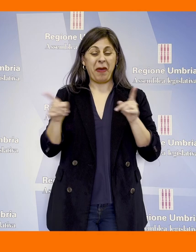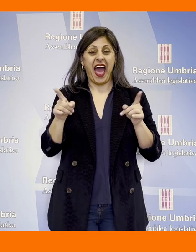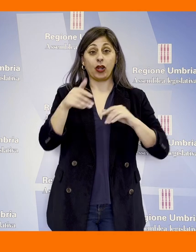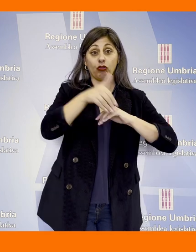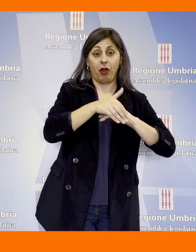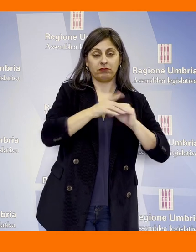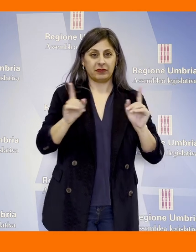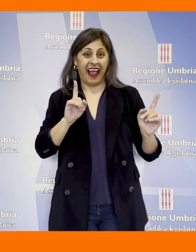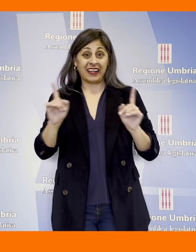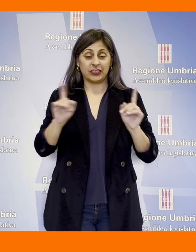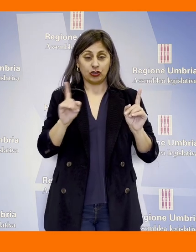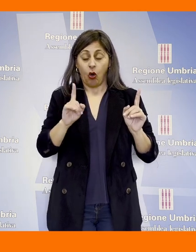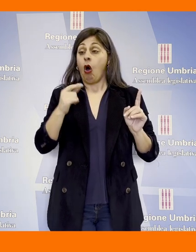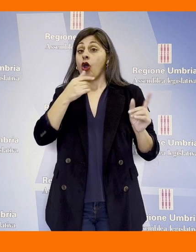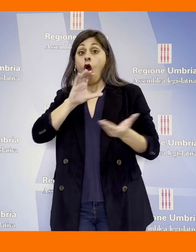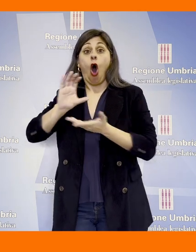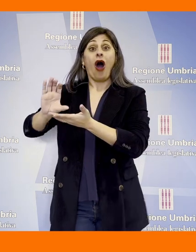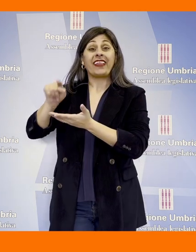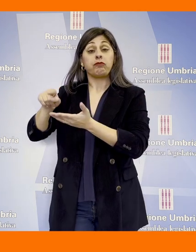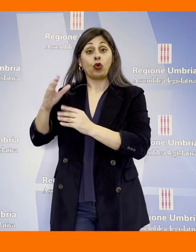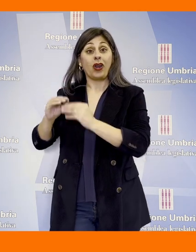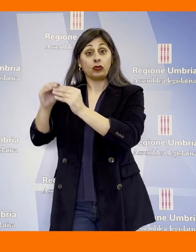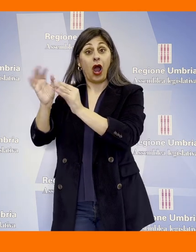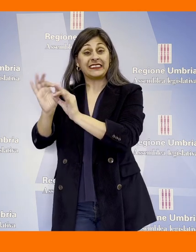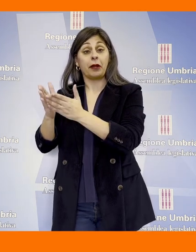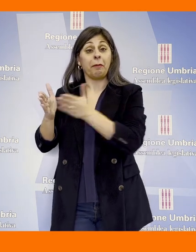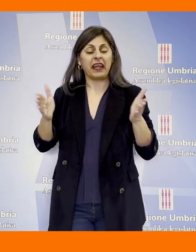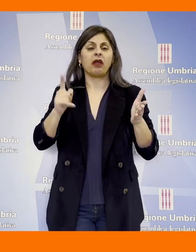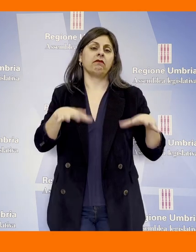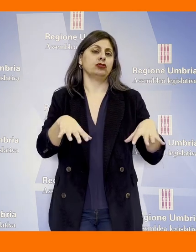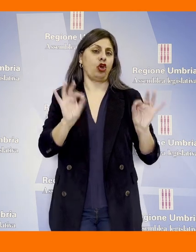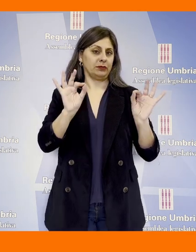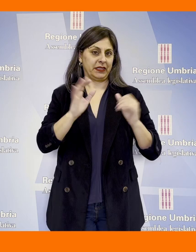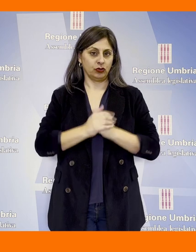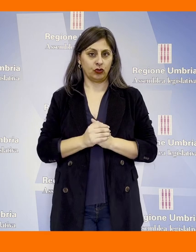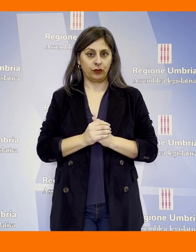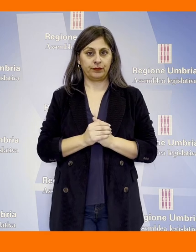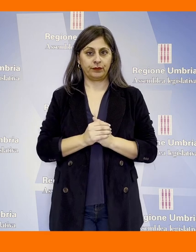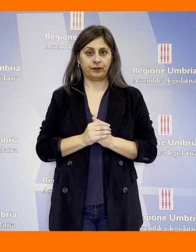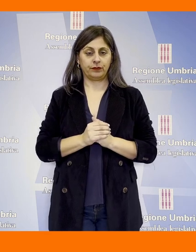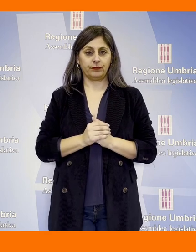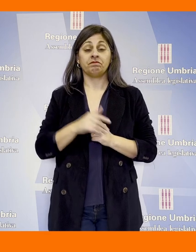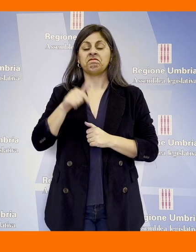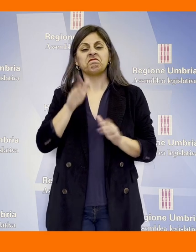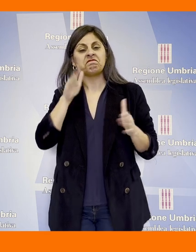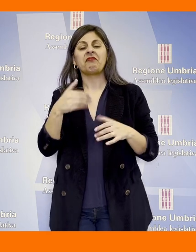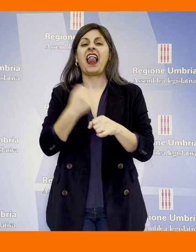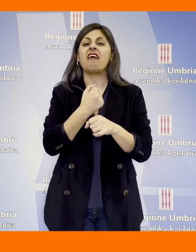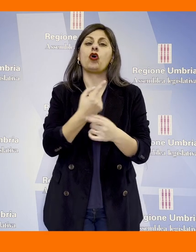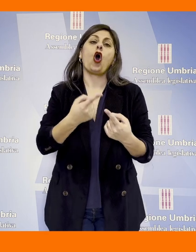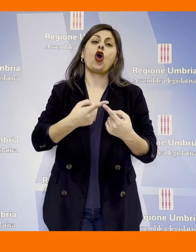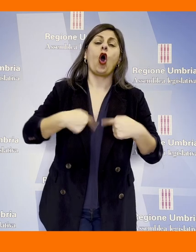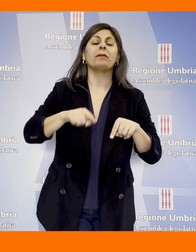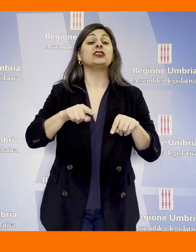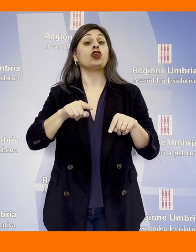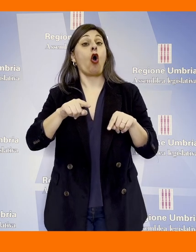periodo di transizione fino all'erogazione del contributo per la ricostruzione. Veniamo ora ai lavori delle commissioni